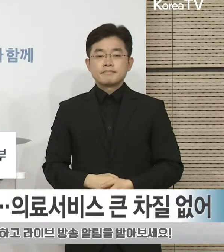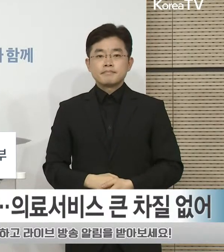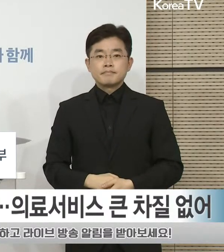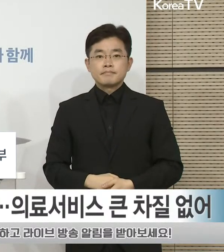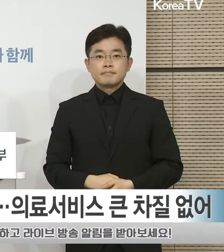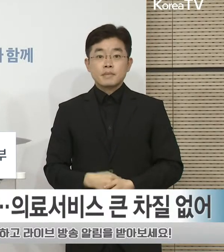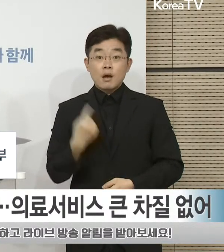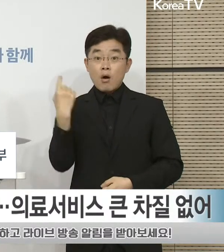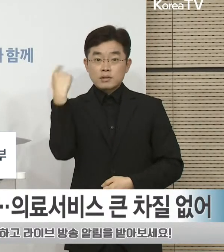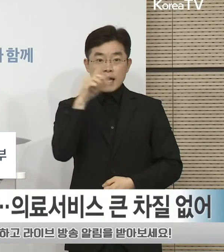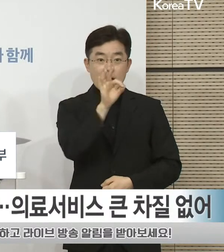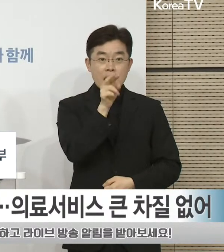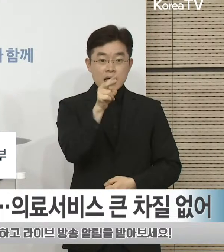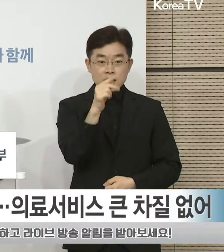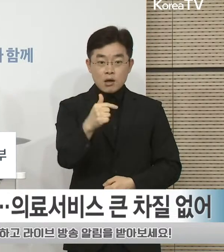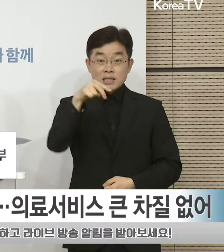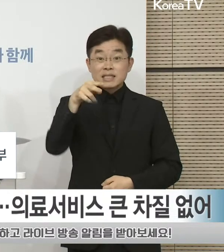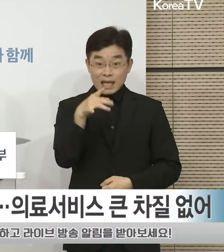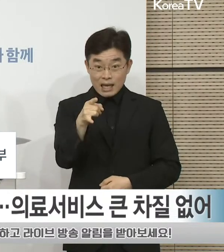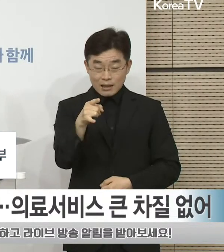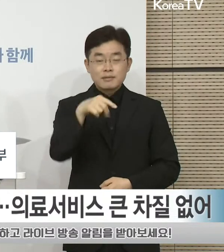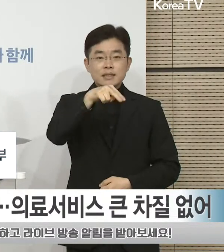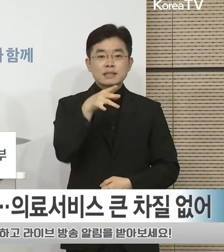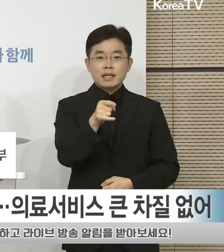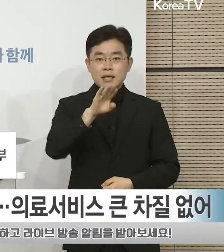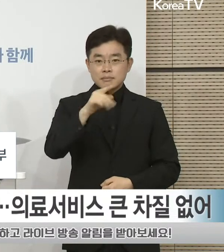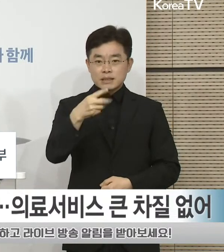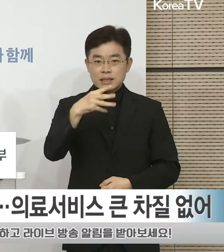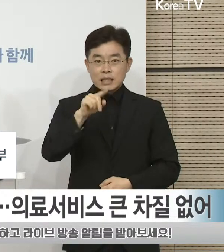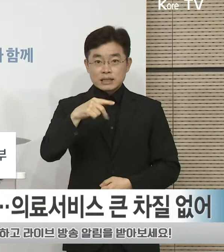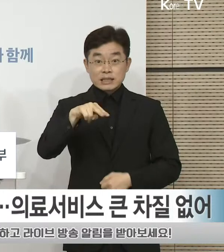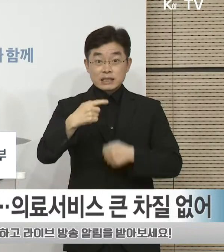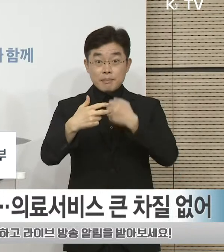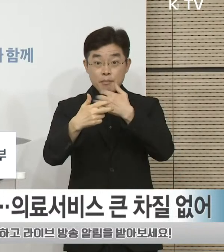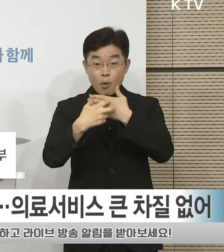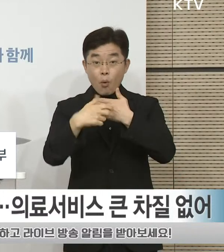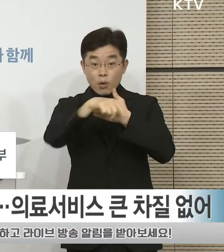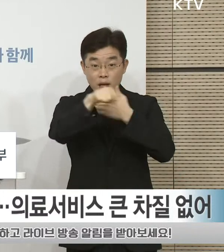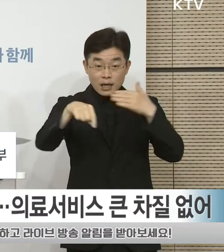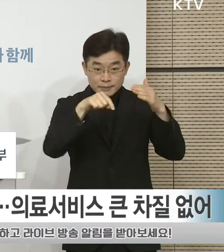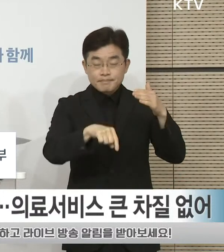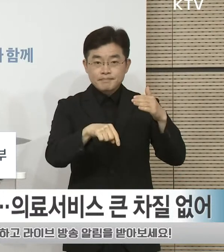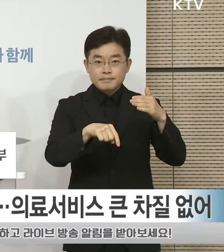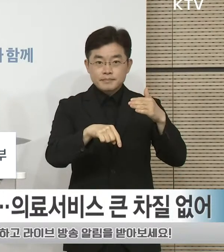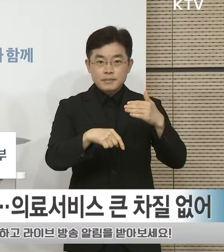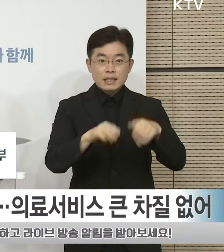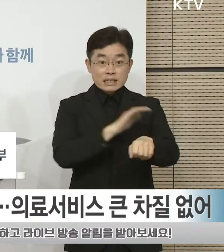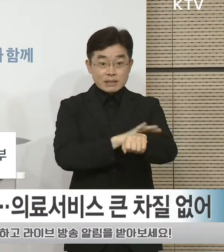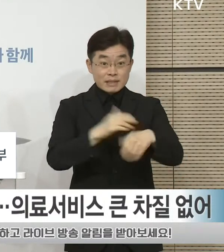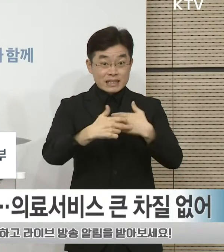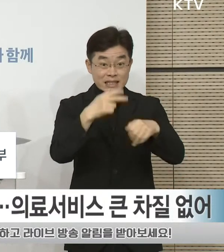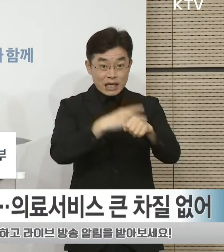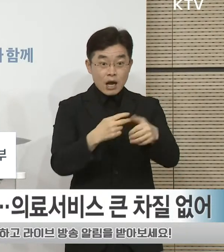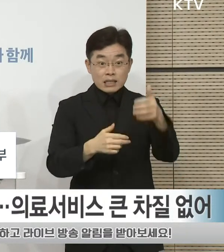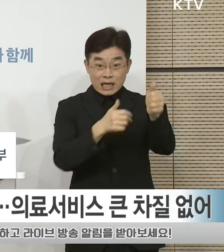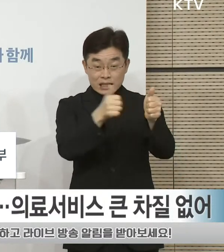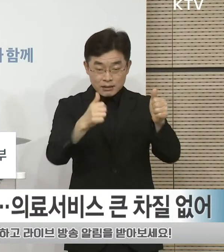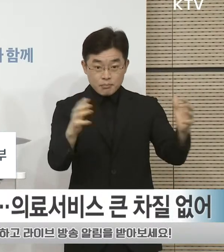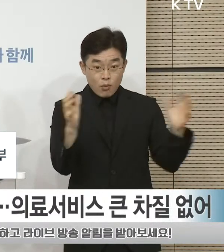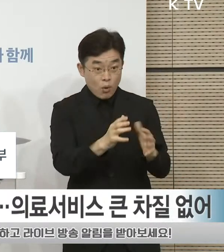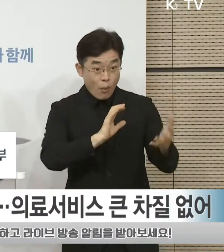어제 연세 세브란스 병원 내 전공의 대표 회의 중에 서대문 경찰서 직원이 회의장을 급습하여